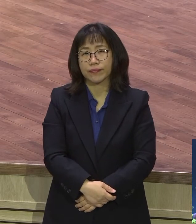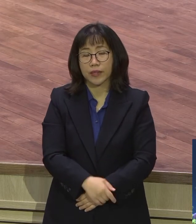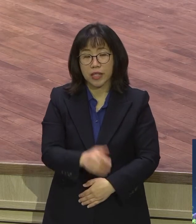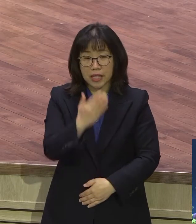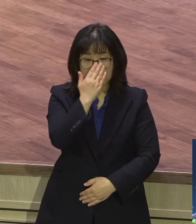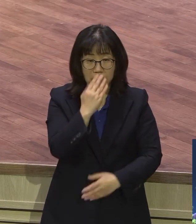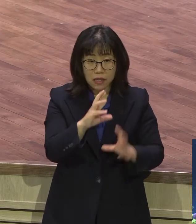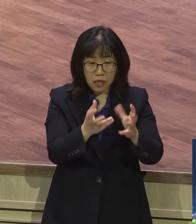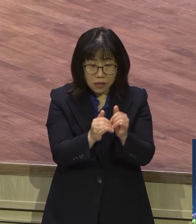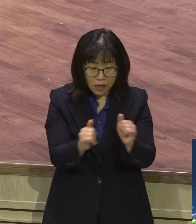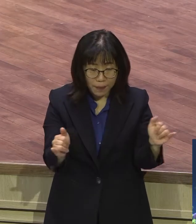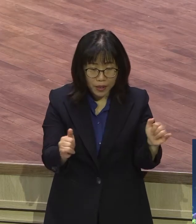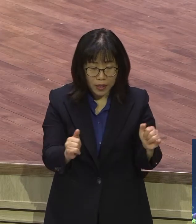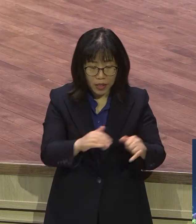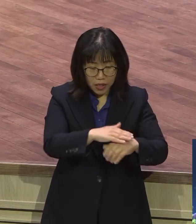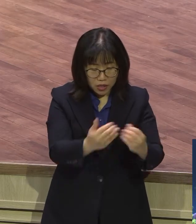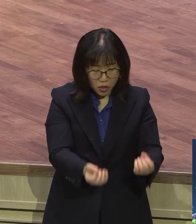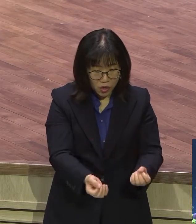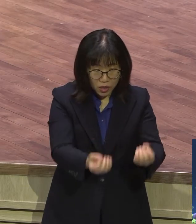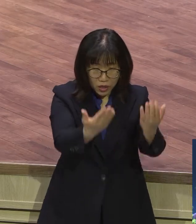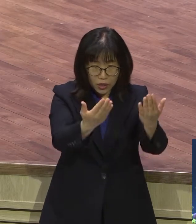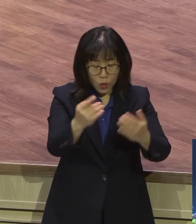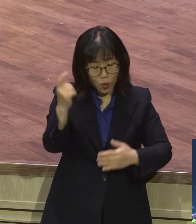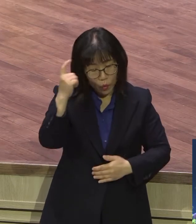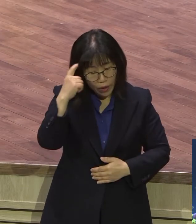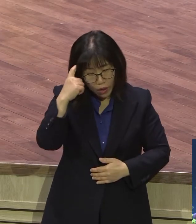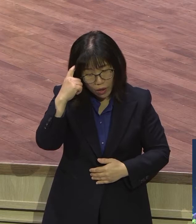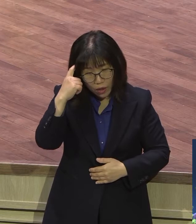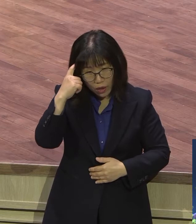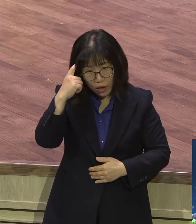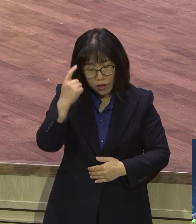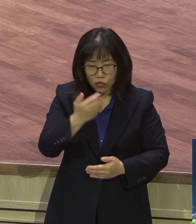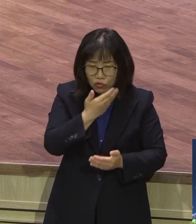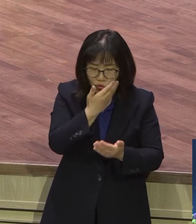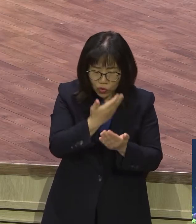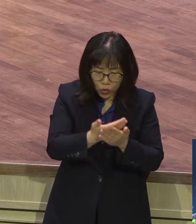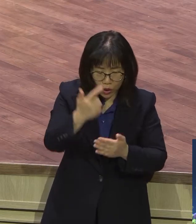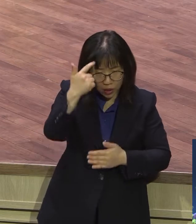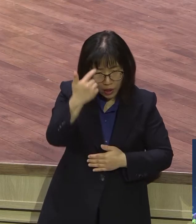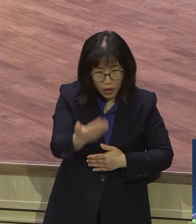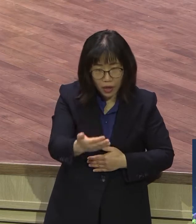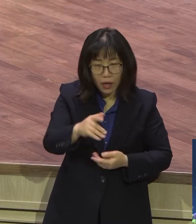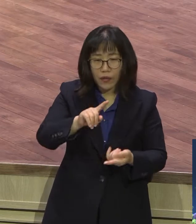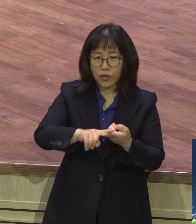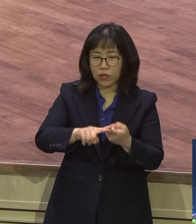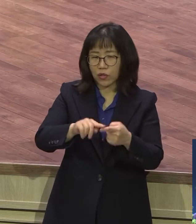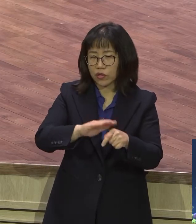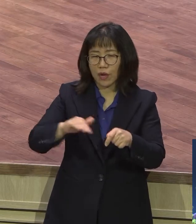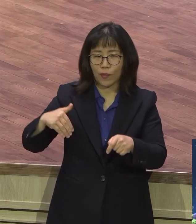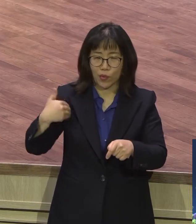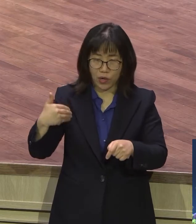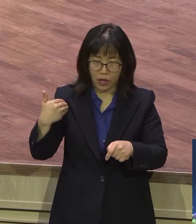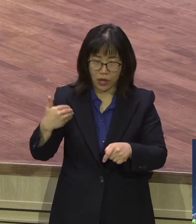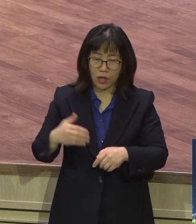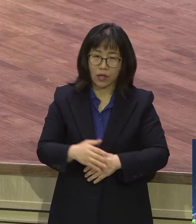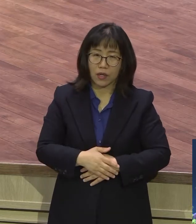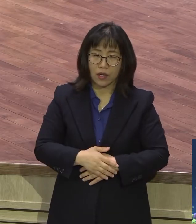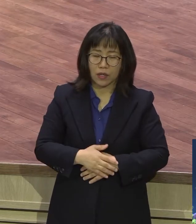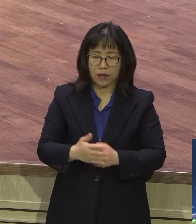이 절기를 지켜야 하는지에 대해서 왜 이 절기를 지켜야 하는지에 대해서 하나님의 본질적